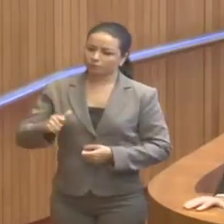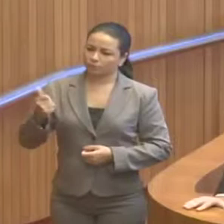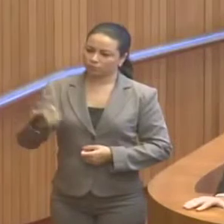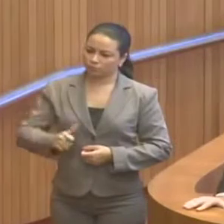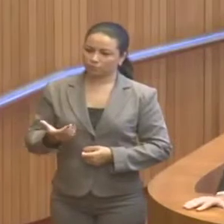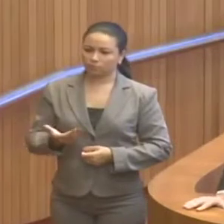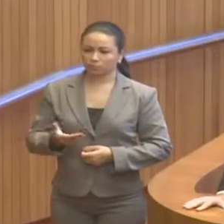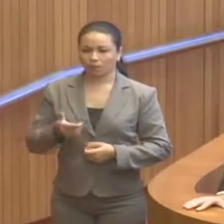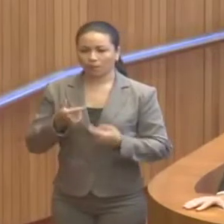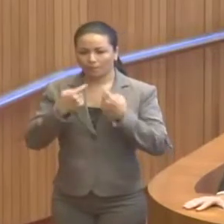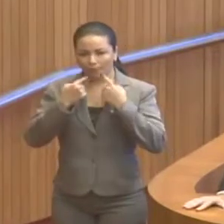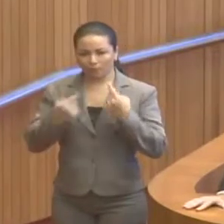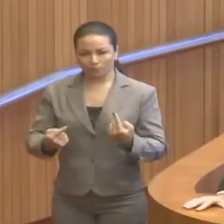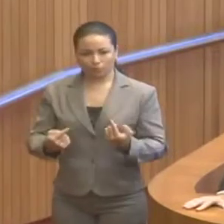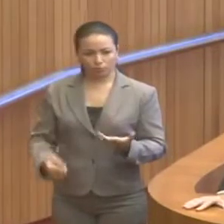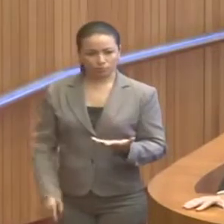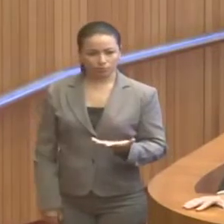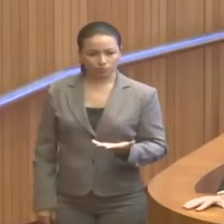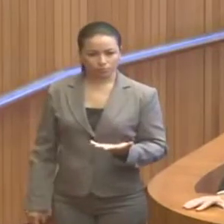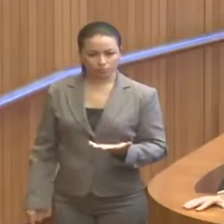das reivindicações.